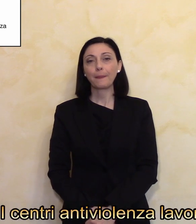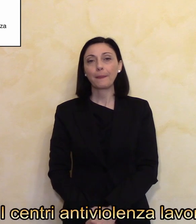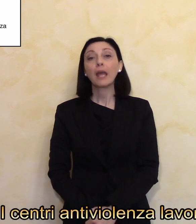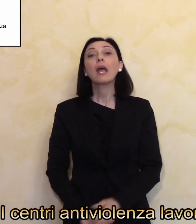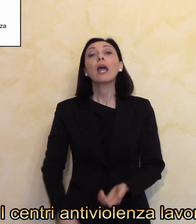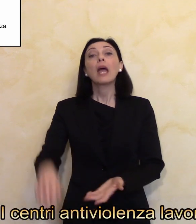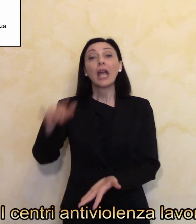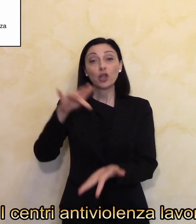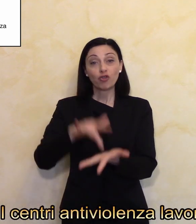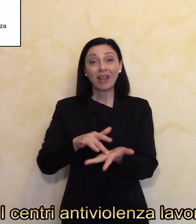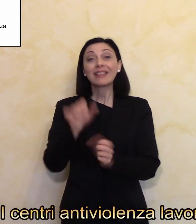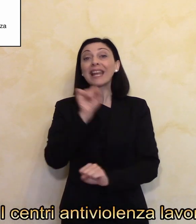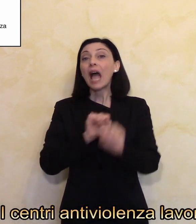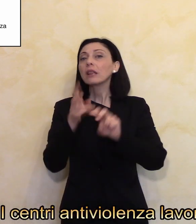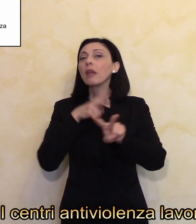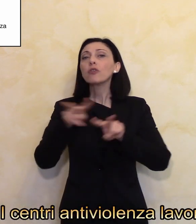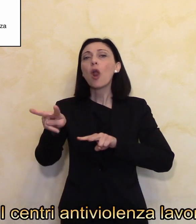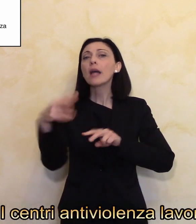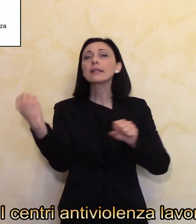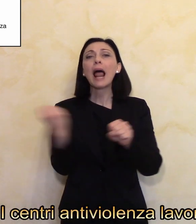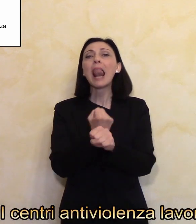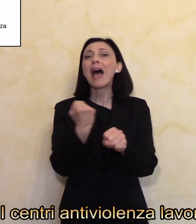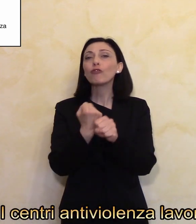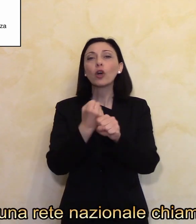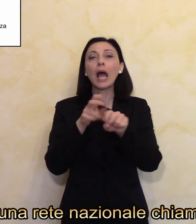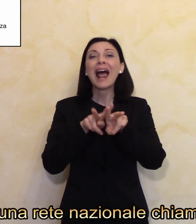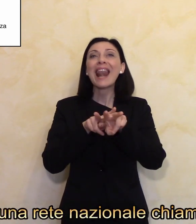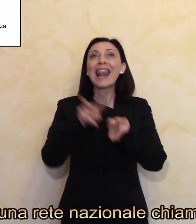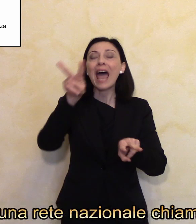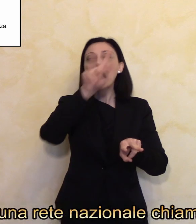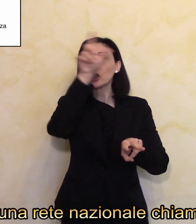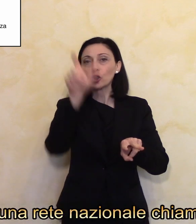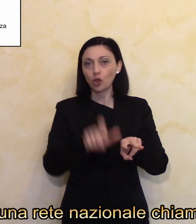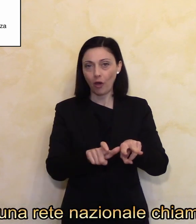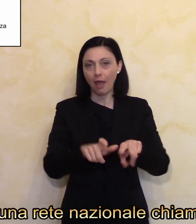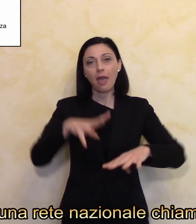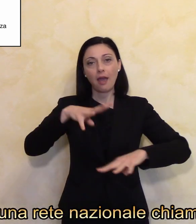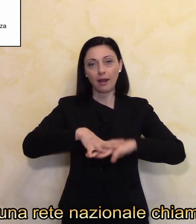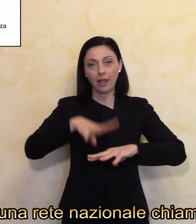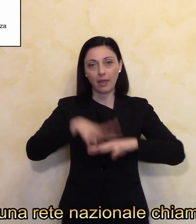I centri antiviolenza lavorano in una rete nazionale chiamata